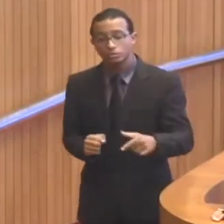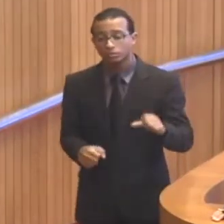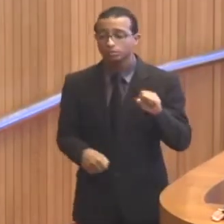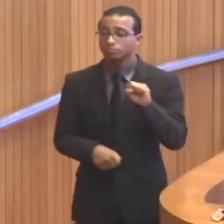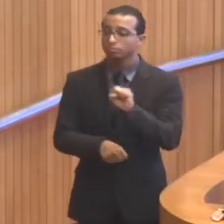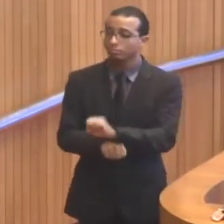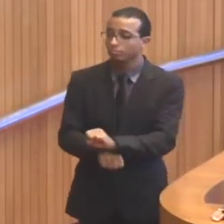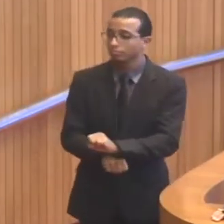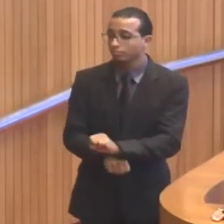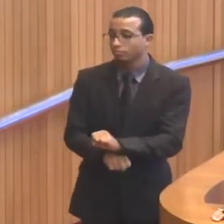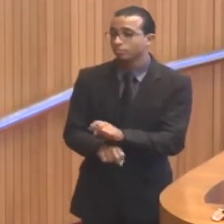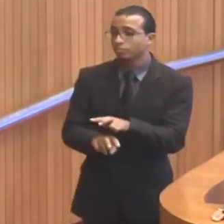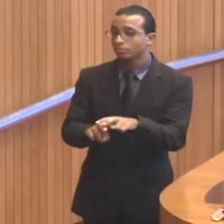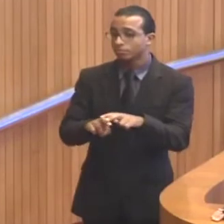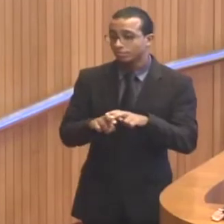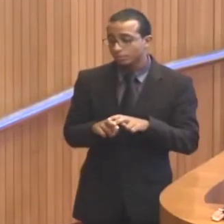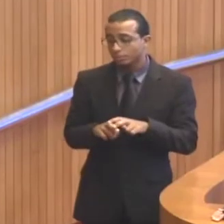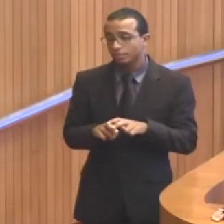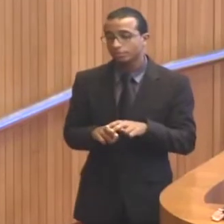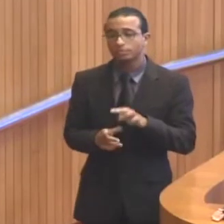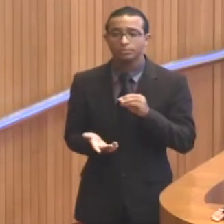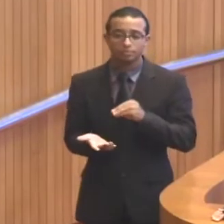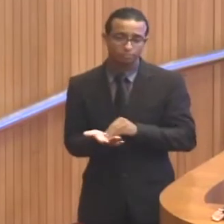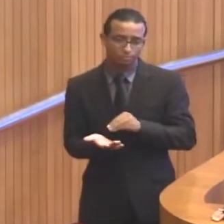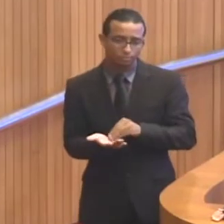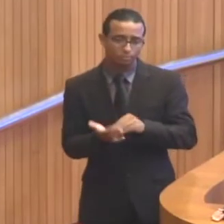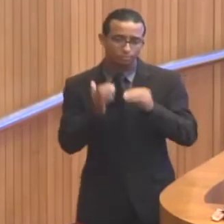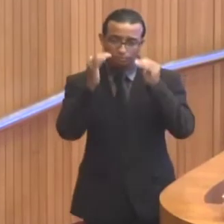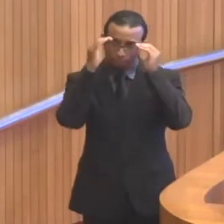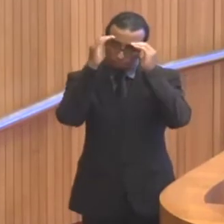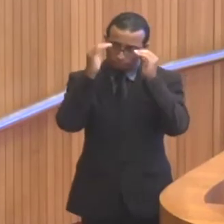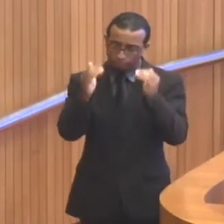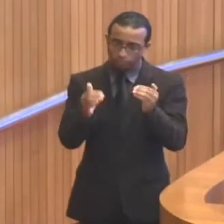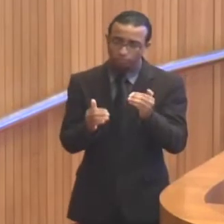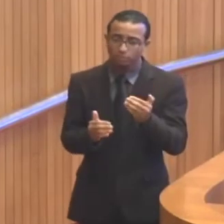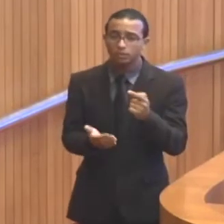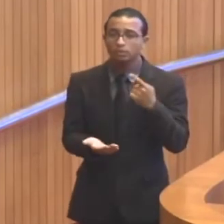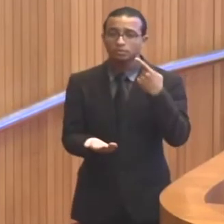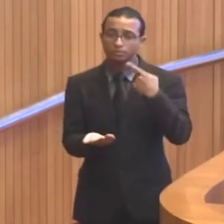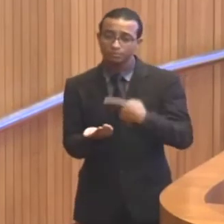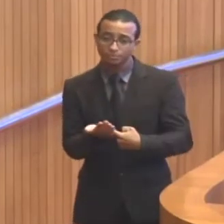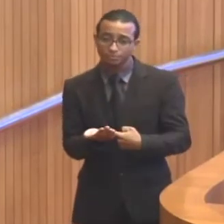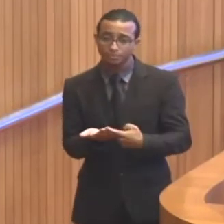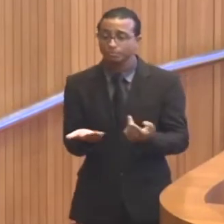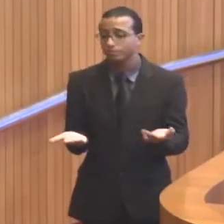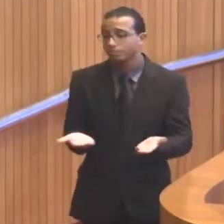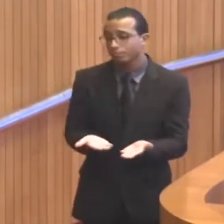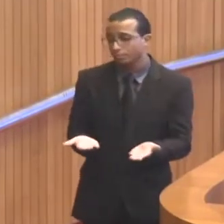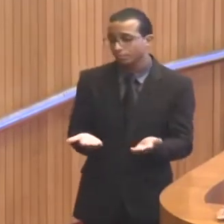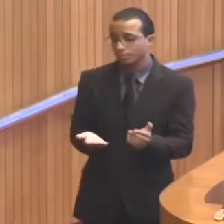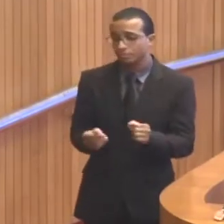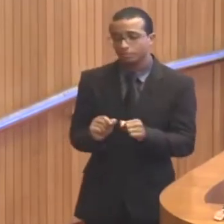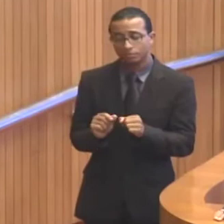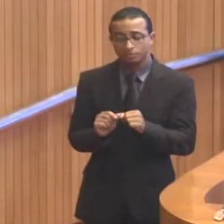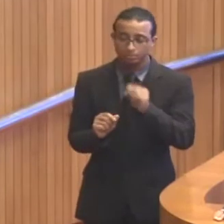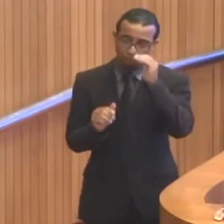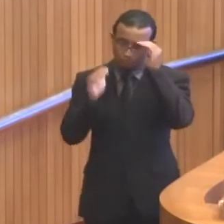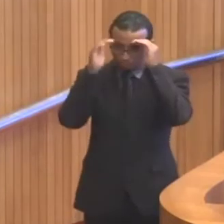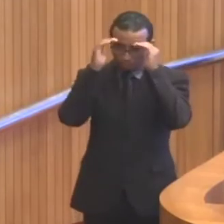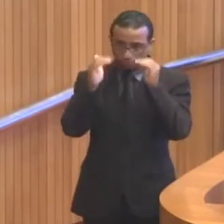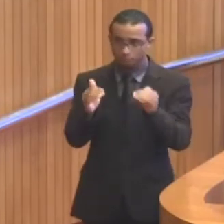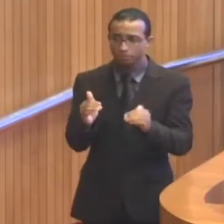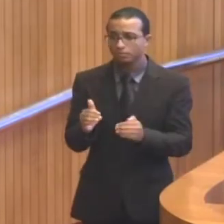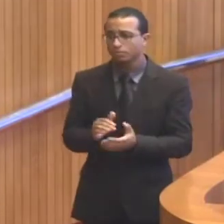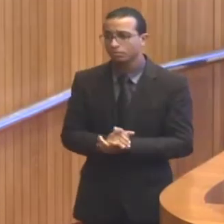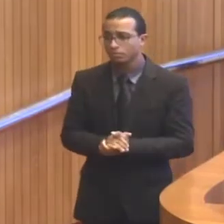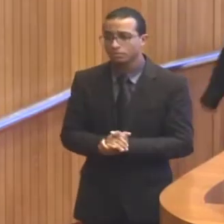atividades em razão de mais esse desrespeito do governo que firmou o acordo e não está cumprindo o acordo. Além